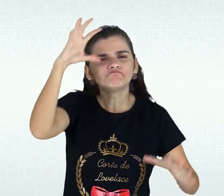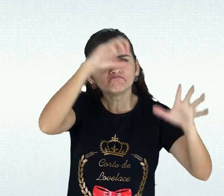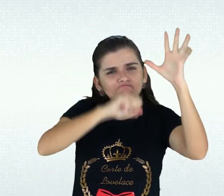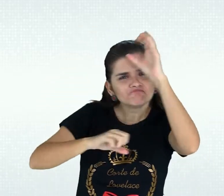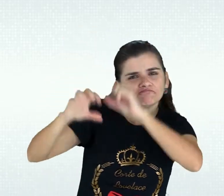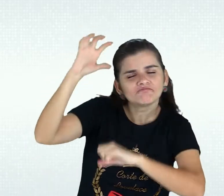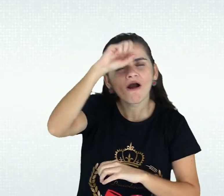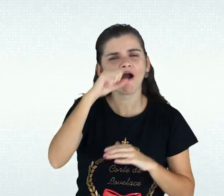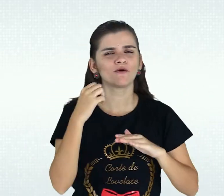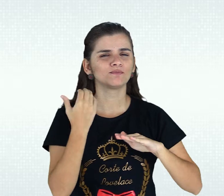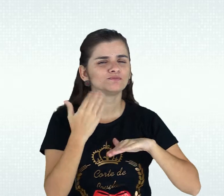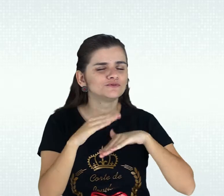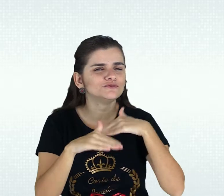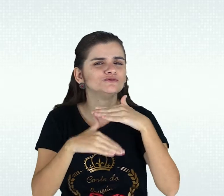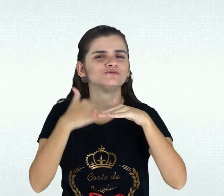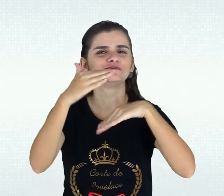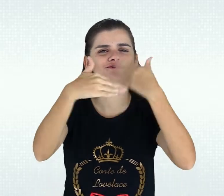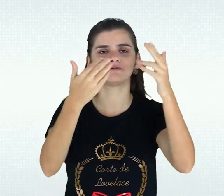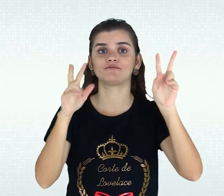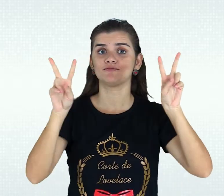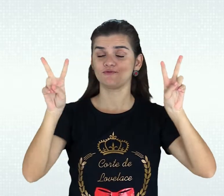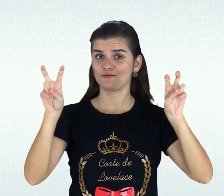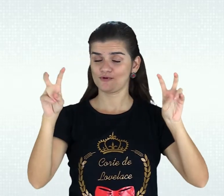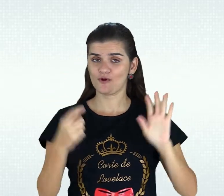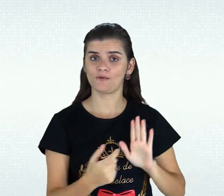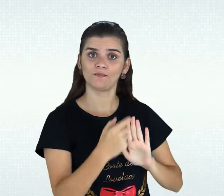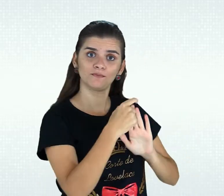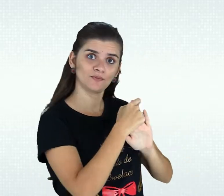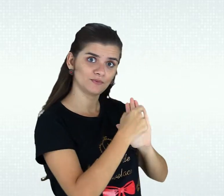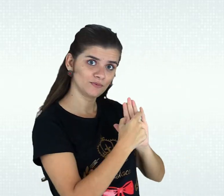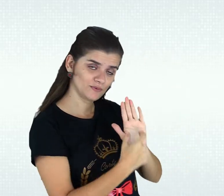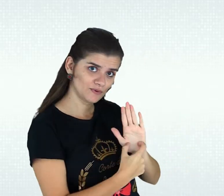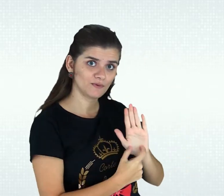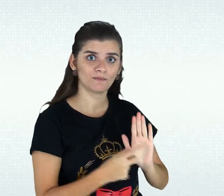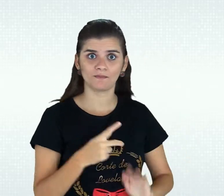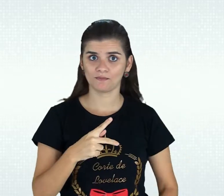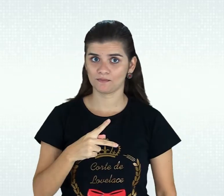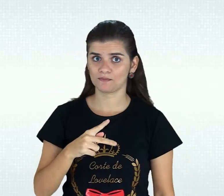Quando eu comecei a aprender programação por meio da linguagem,